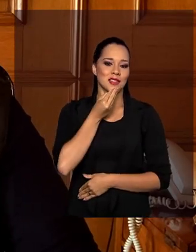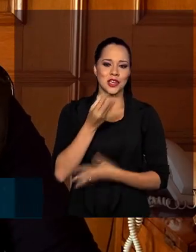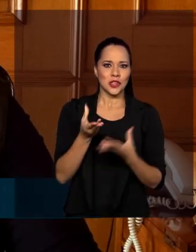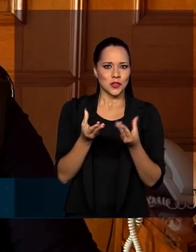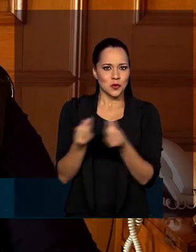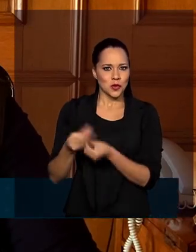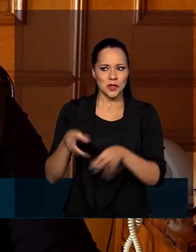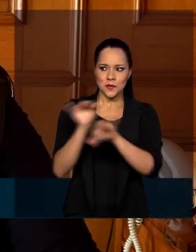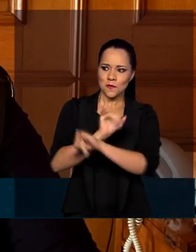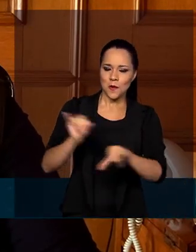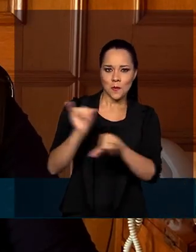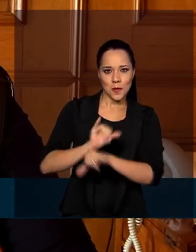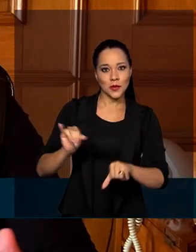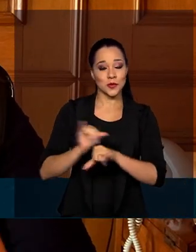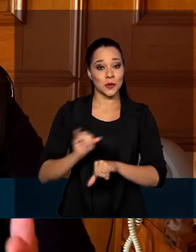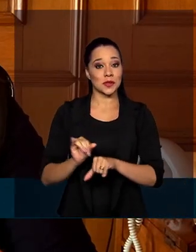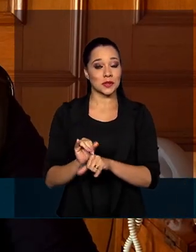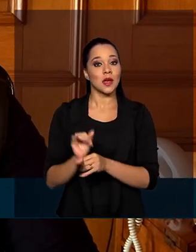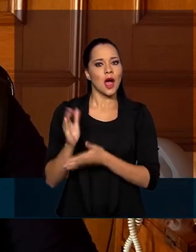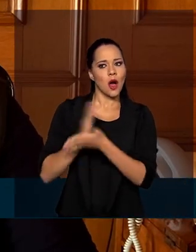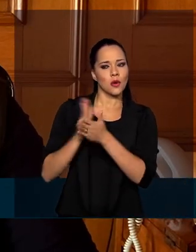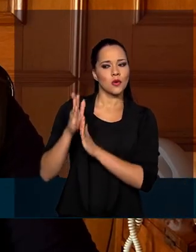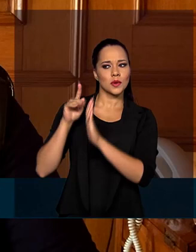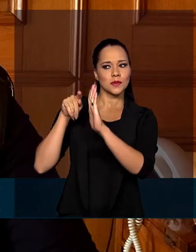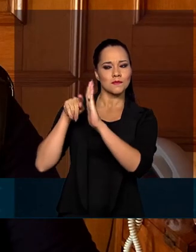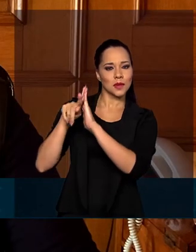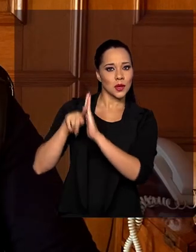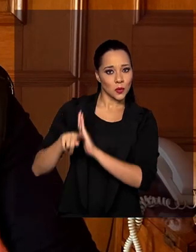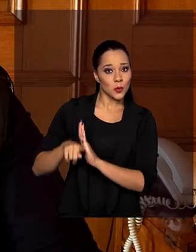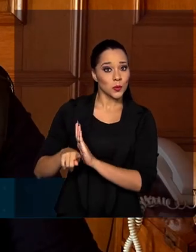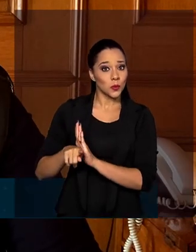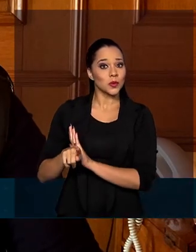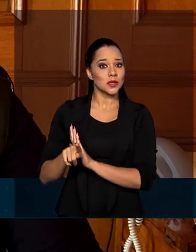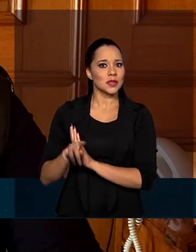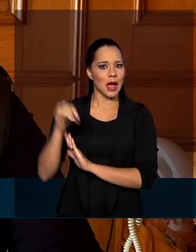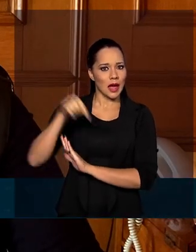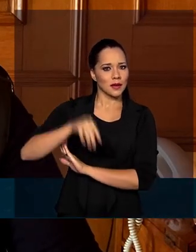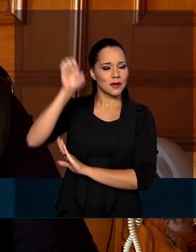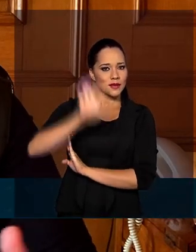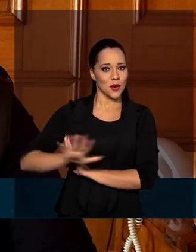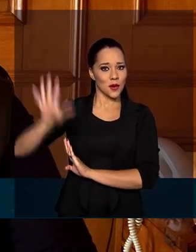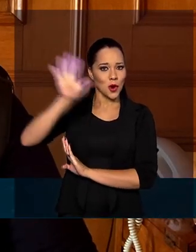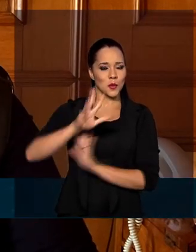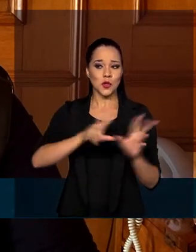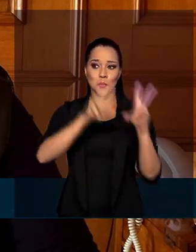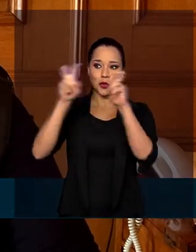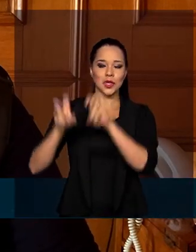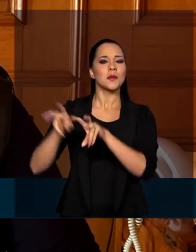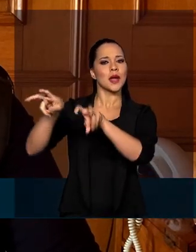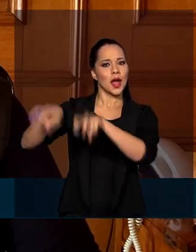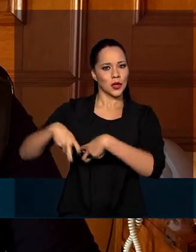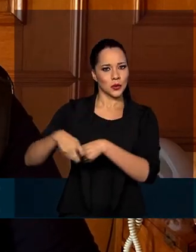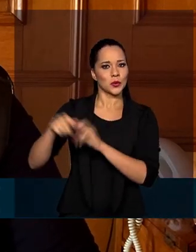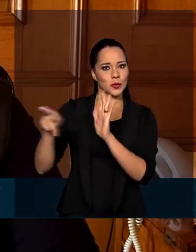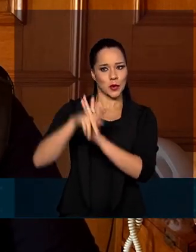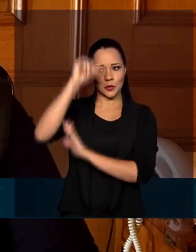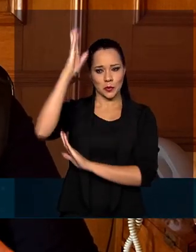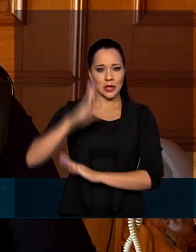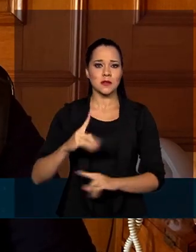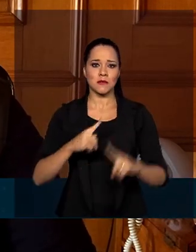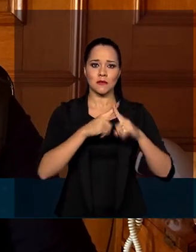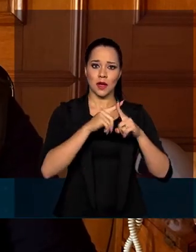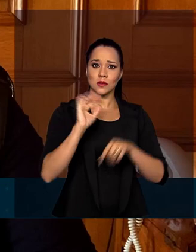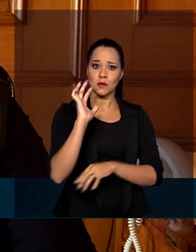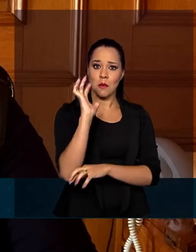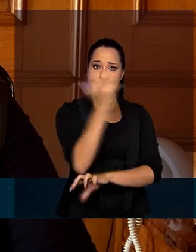dados, enfim, e algumas perguntas que se fazem aqui na Europa sobre a agricultura brasileira versus meio